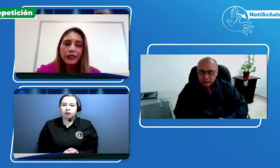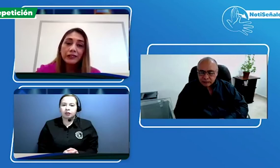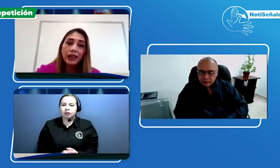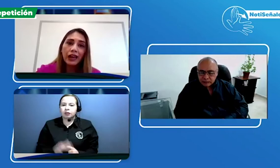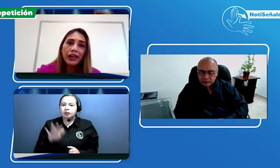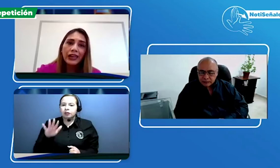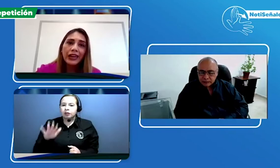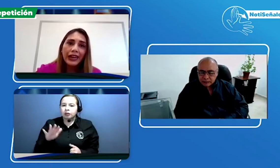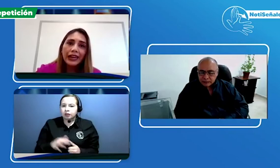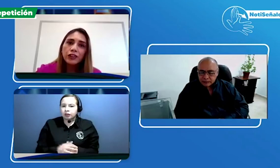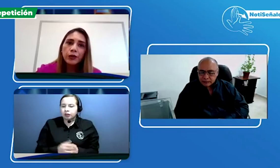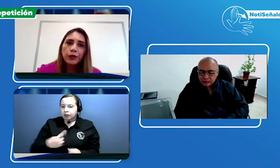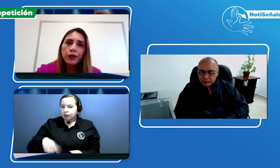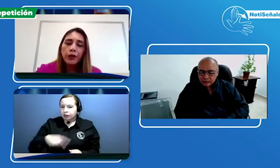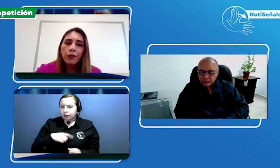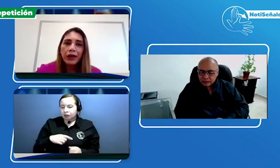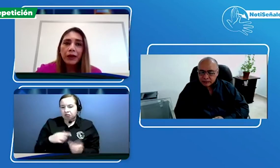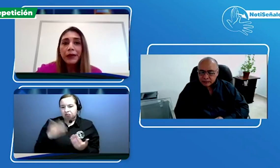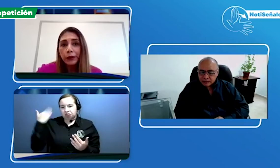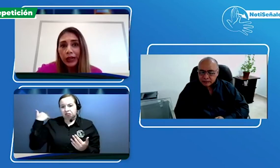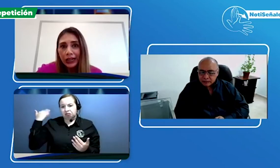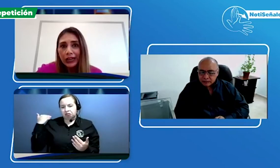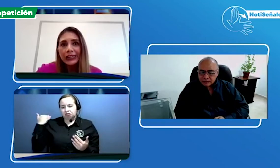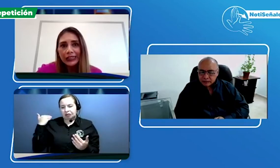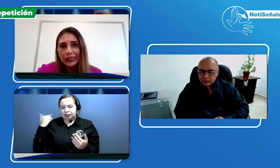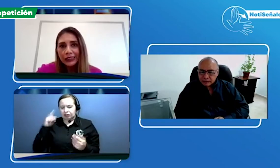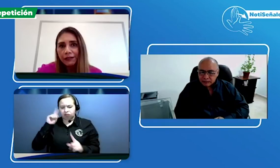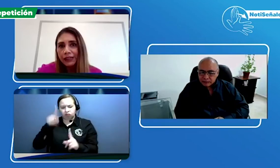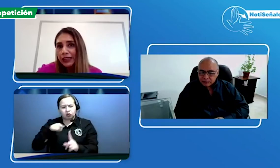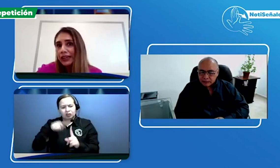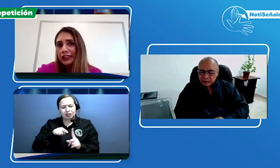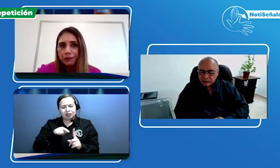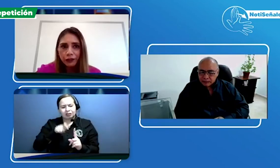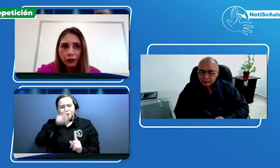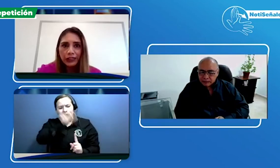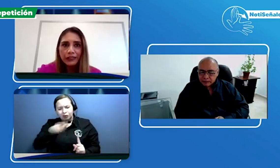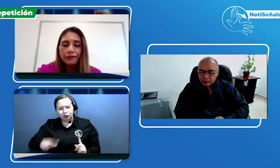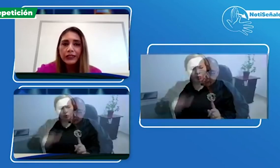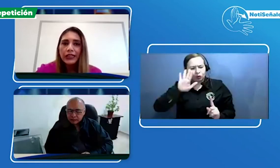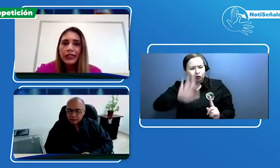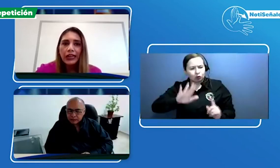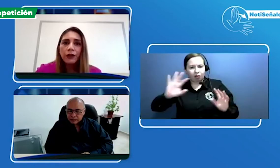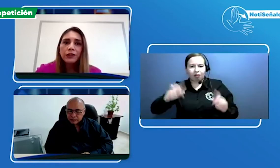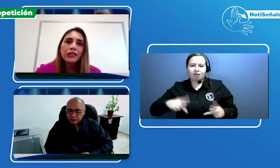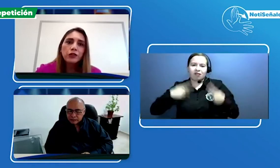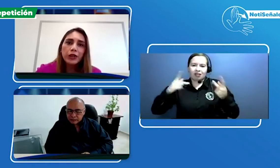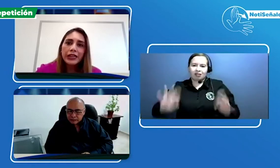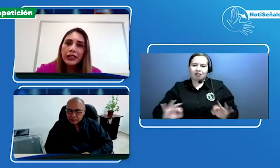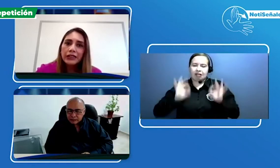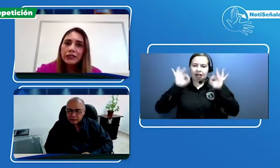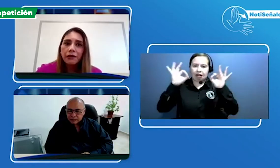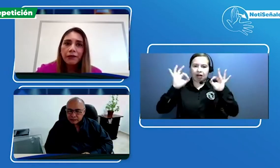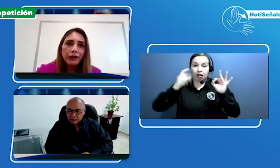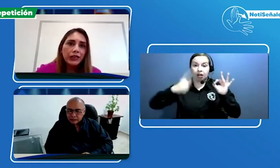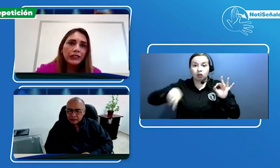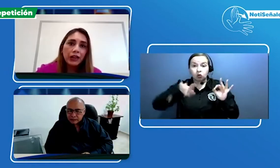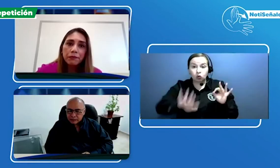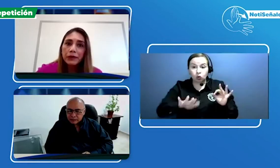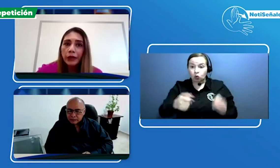que se ha hecho para mejorar la calidad de vida de las personas. A nuestras droguerías siempre van a llegar personas